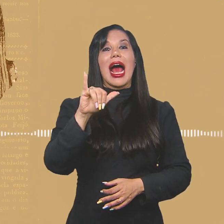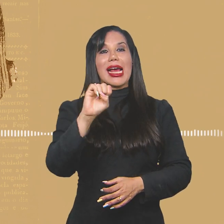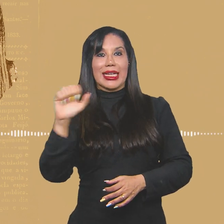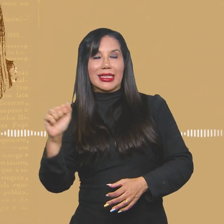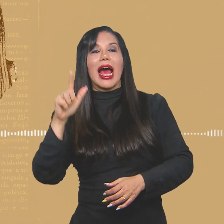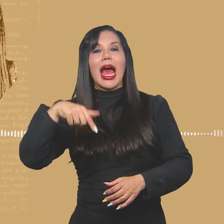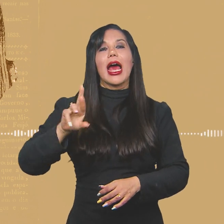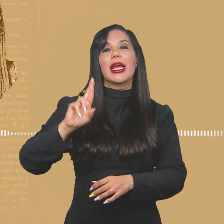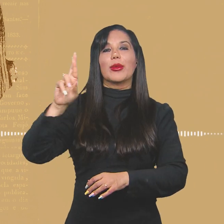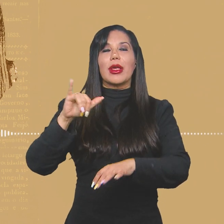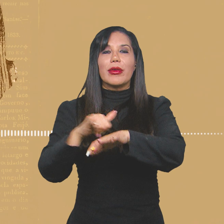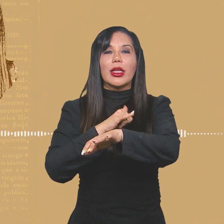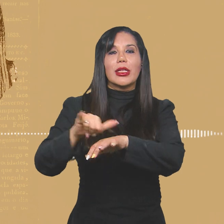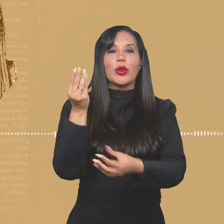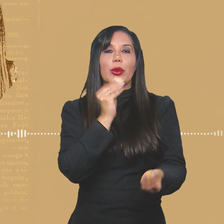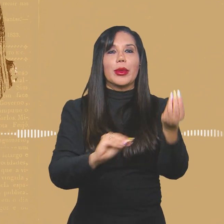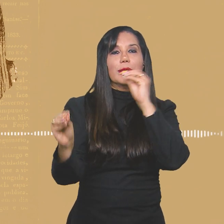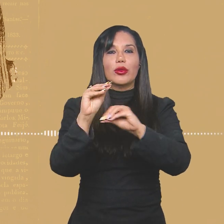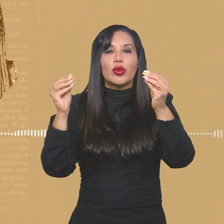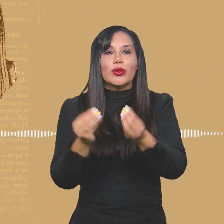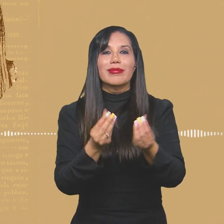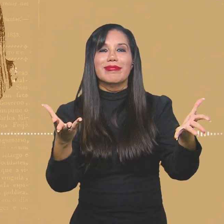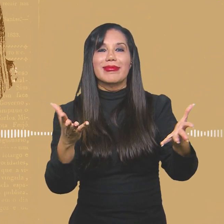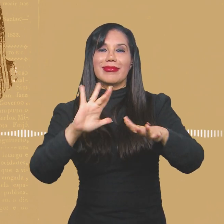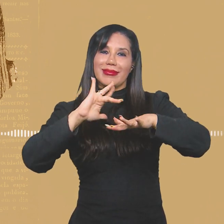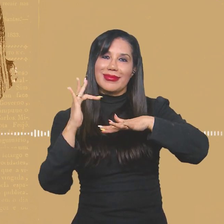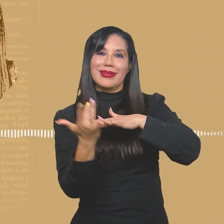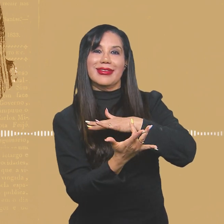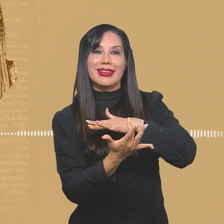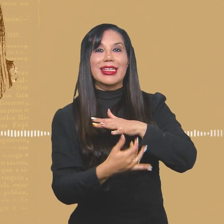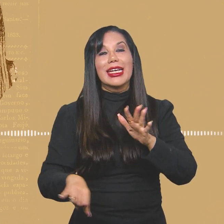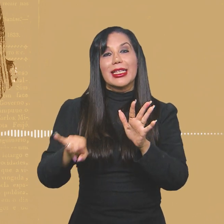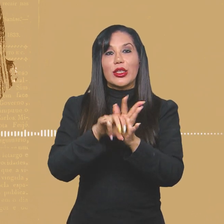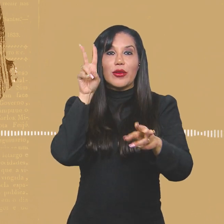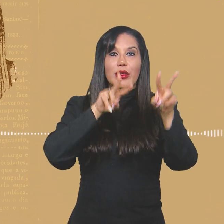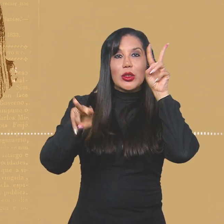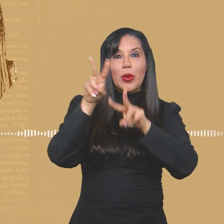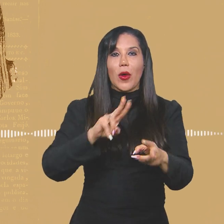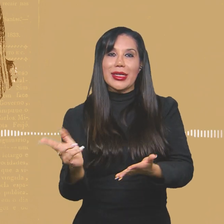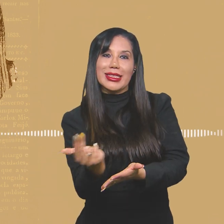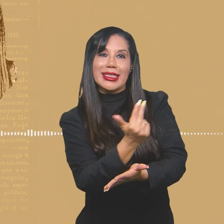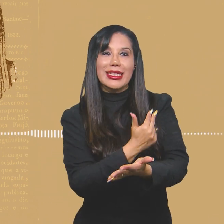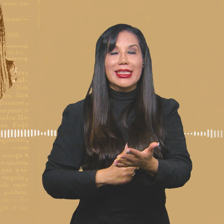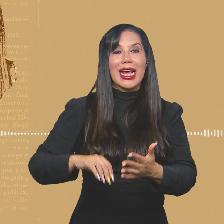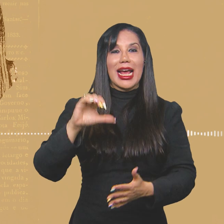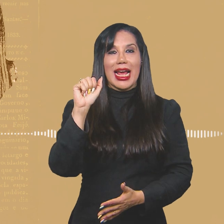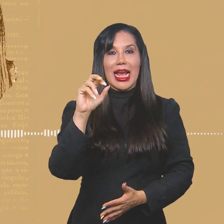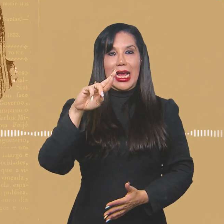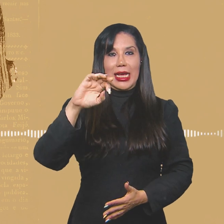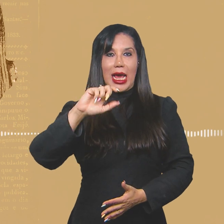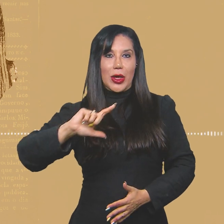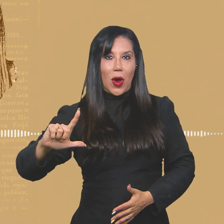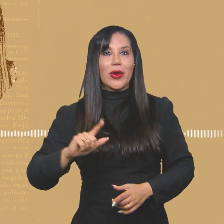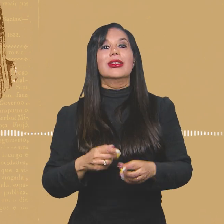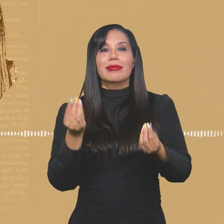Liliane Farias e Raíssa Saraiva são responsáveis pela estratégia de publicação e distribuição nas redes sociais. A identidade